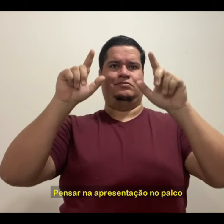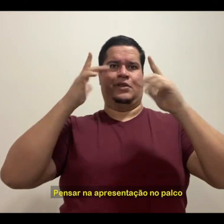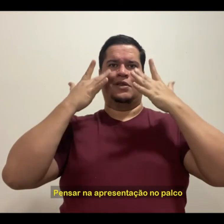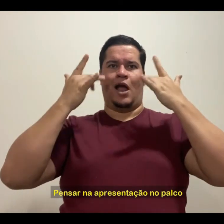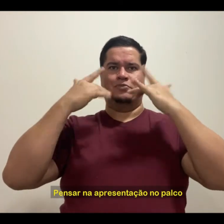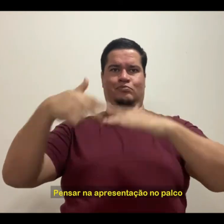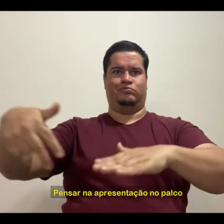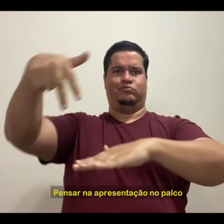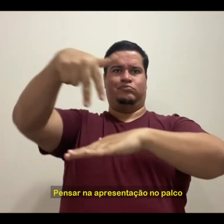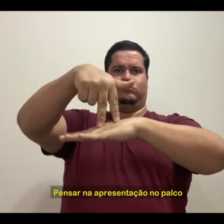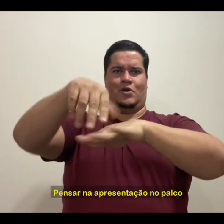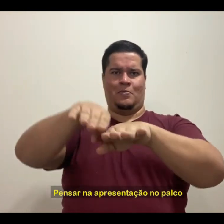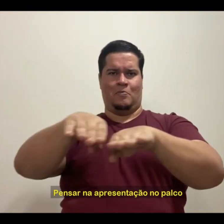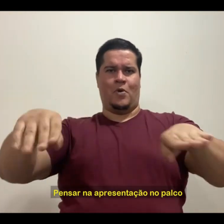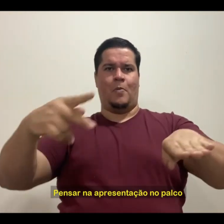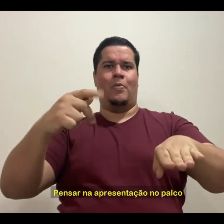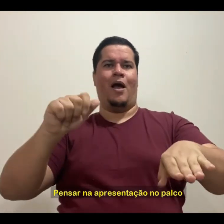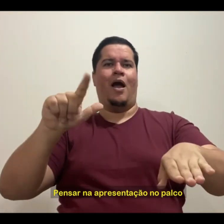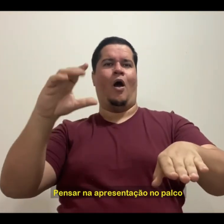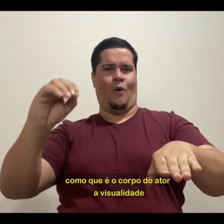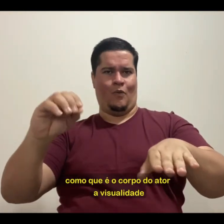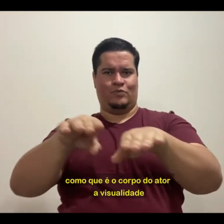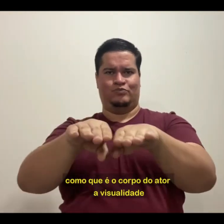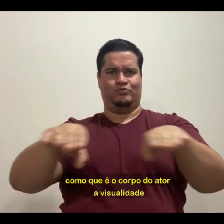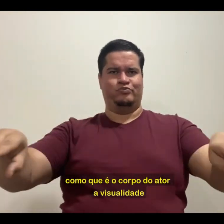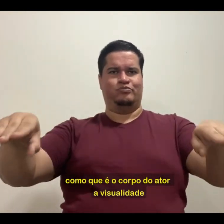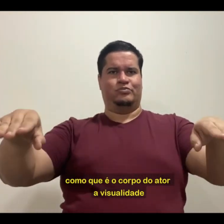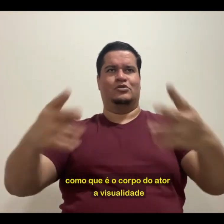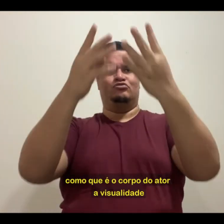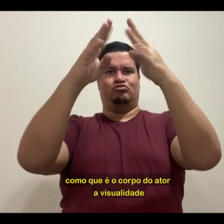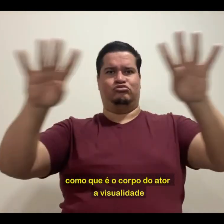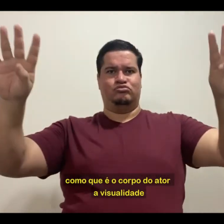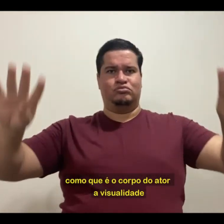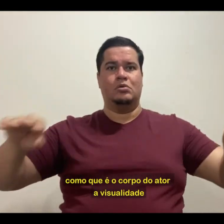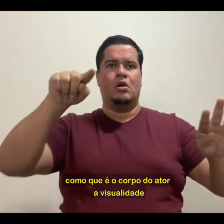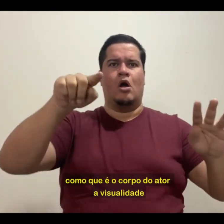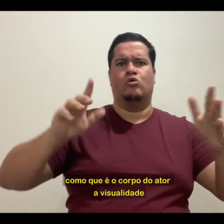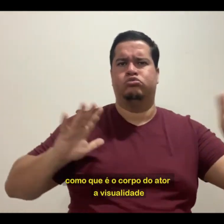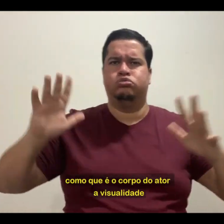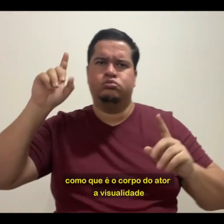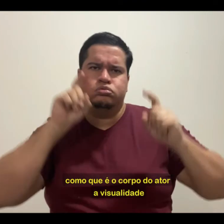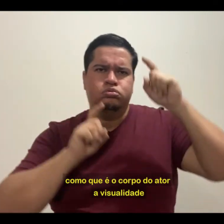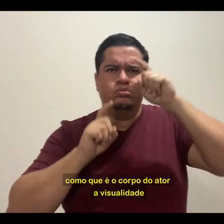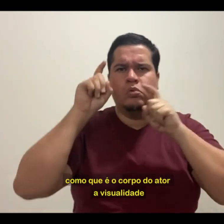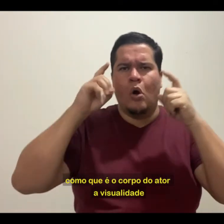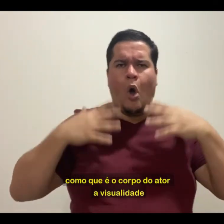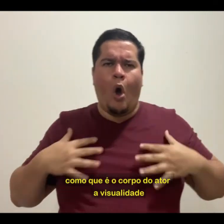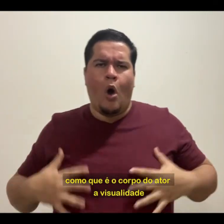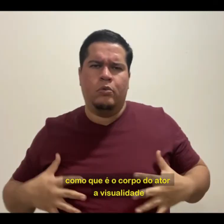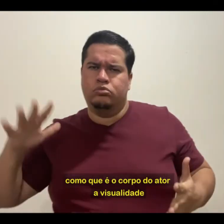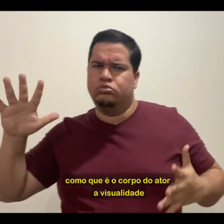a apresentação no palco, como que é o corpo do ator, a visualidade,